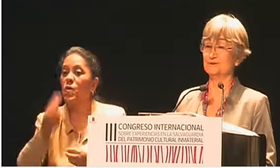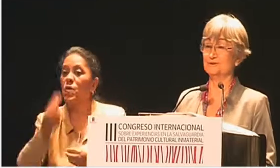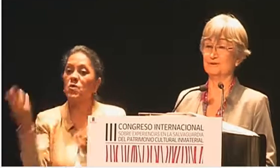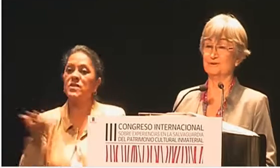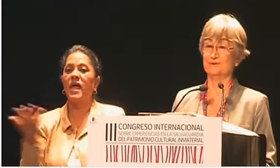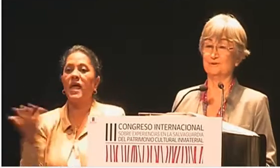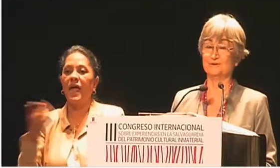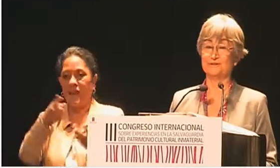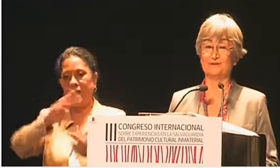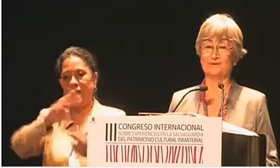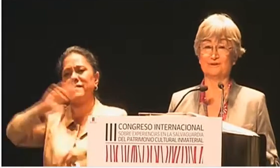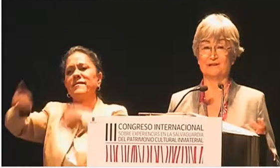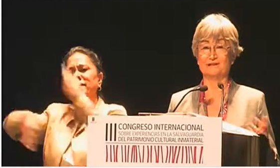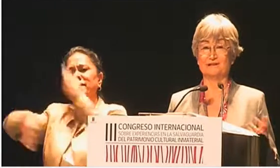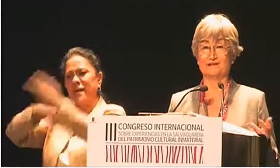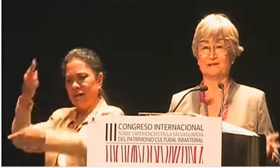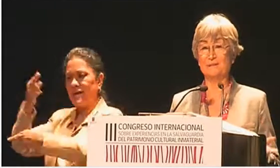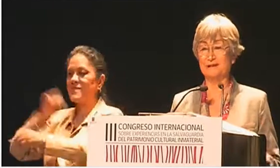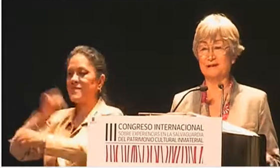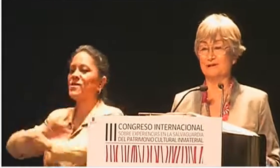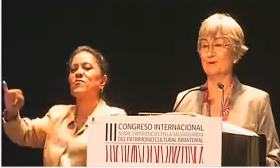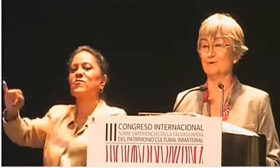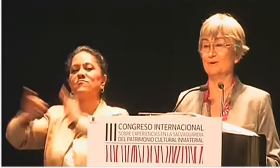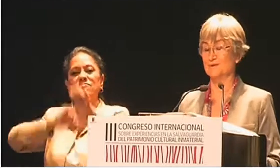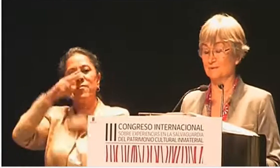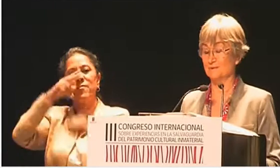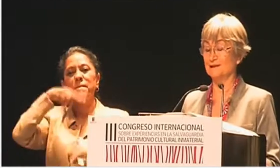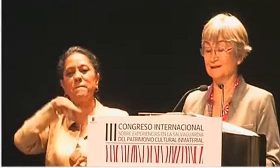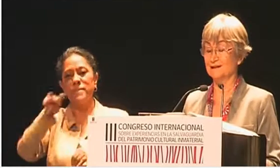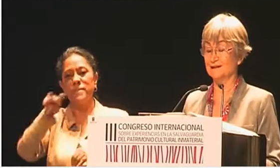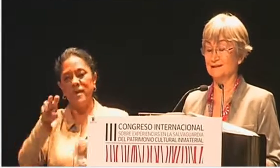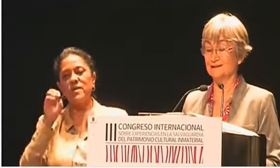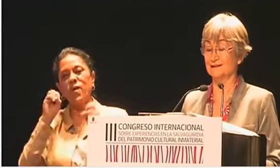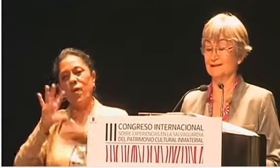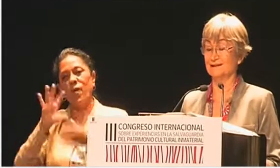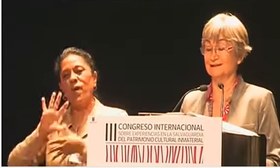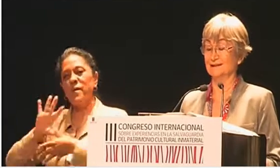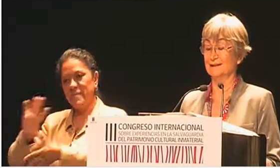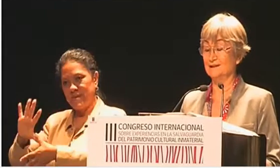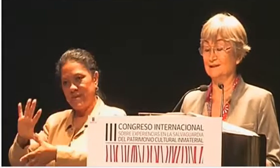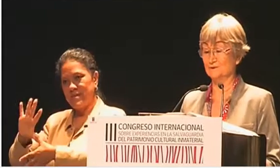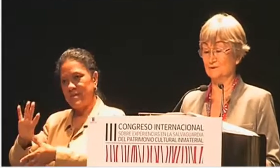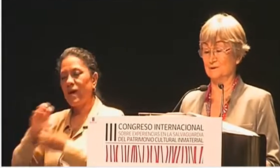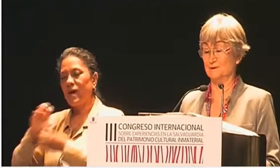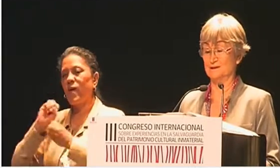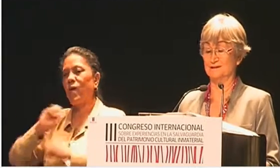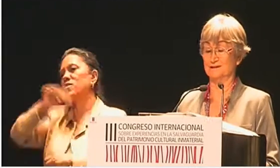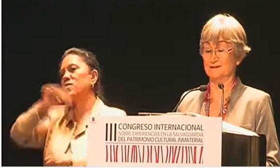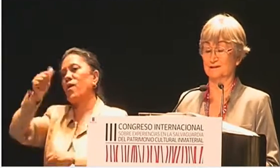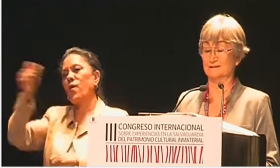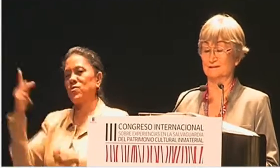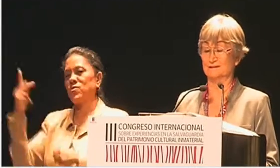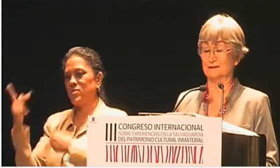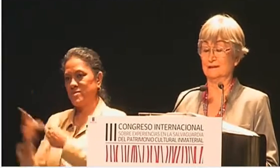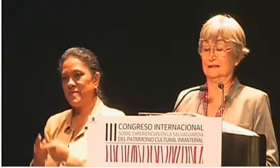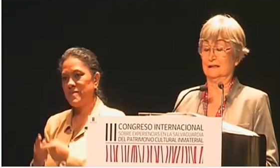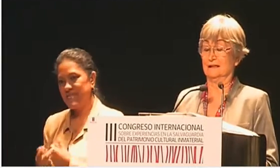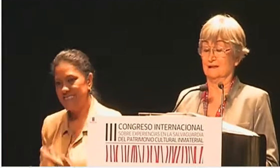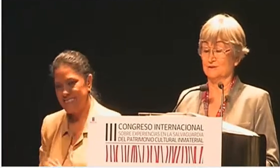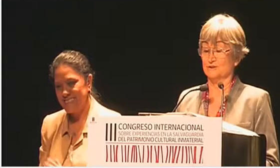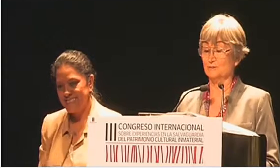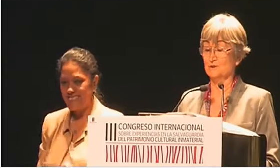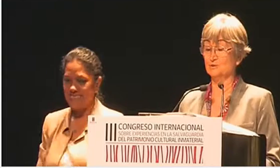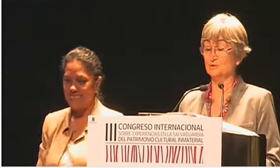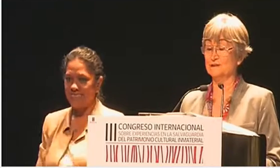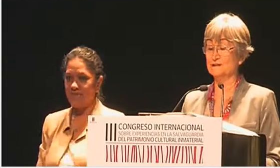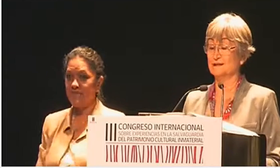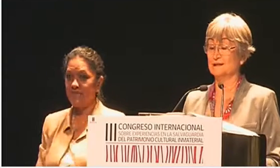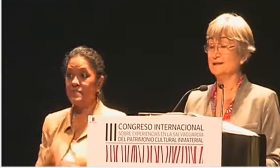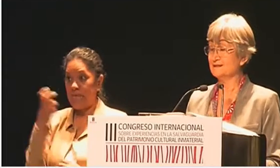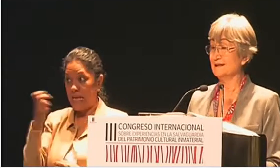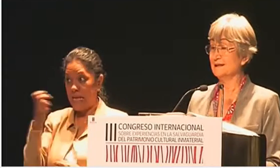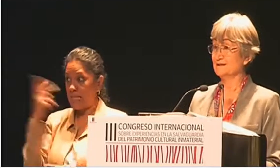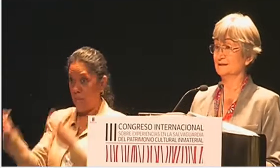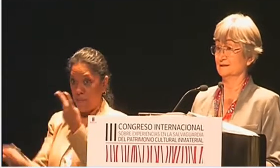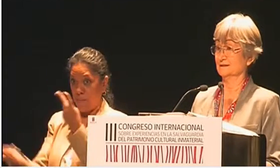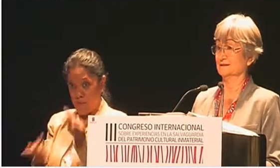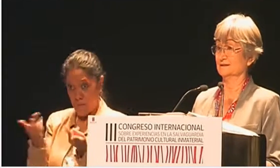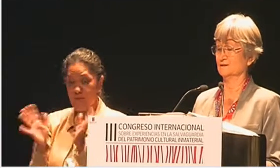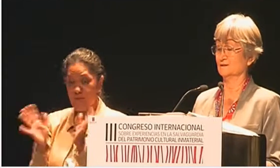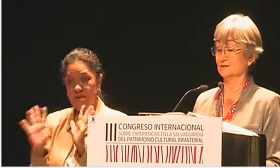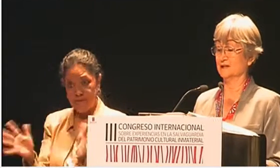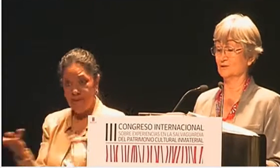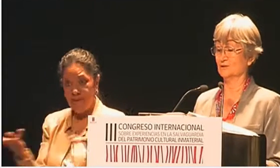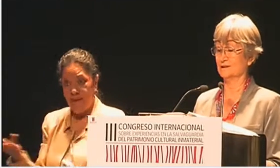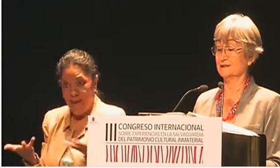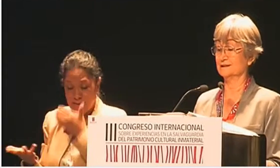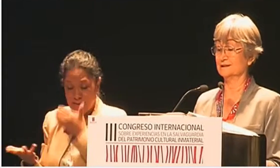regreso a todos los rincones de México, de América Latina y de otros países. Son preguntas que ya se hacen